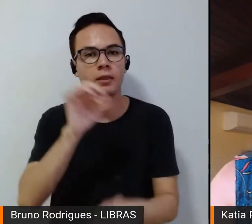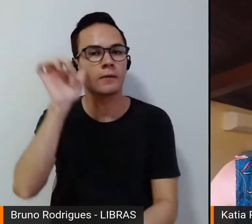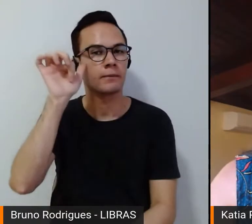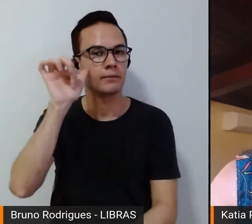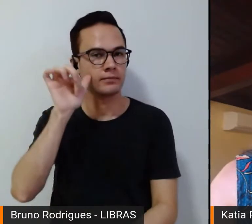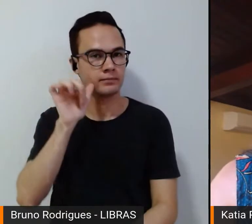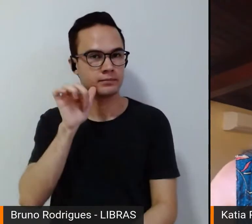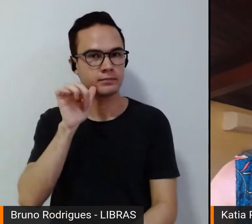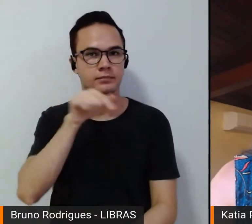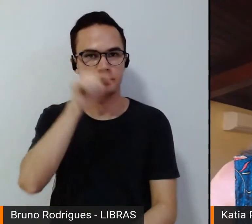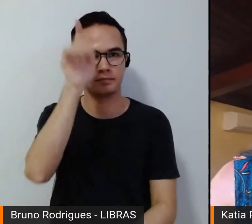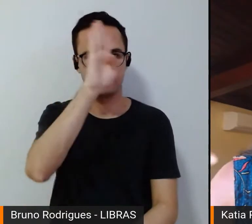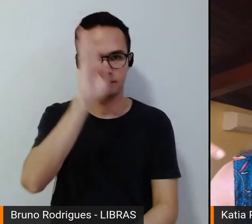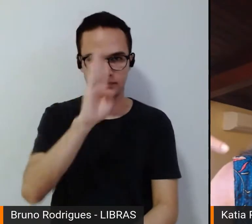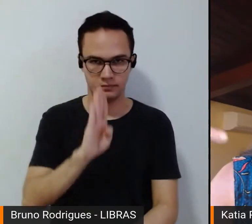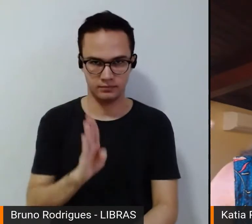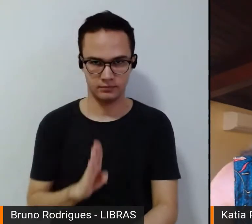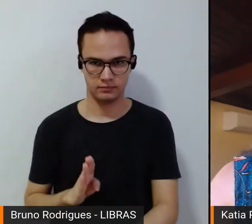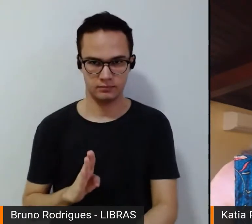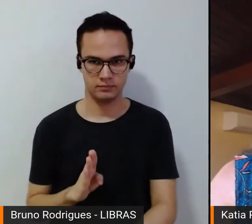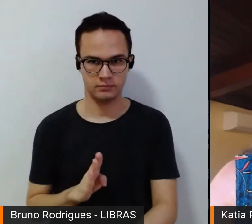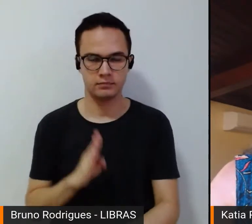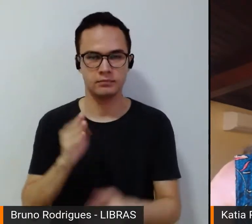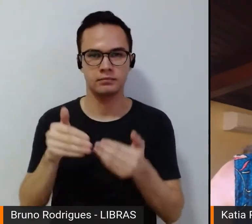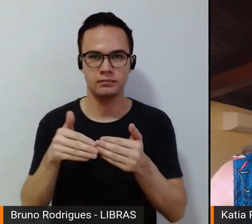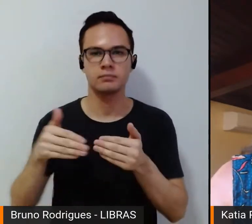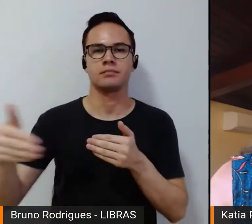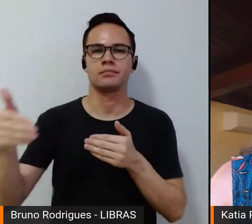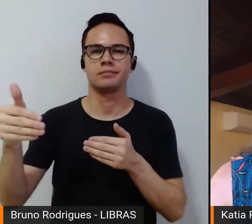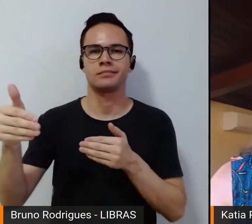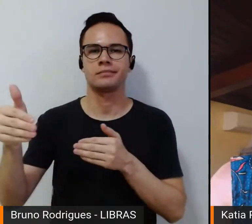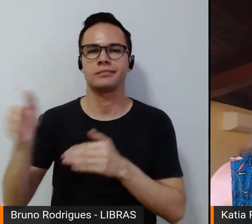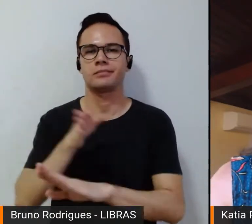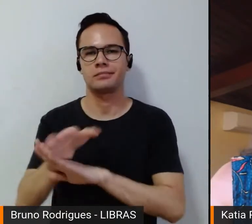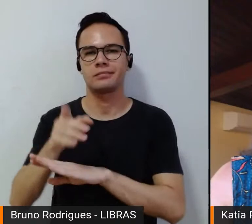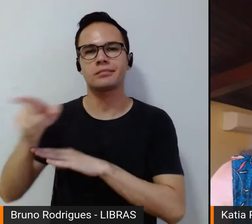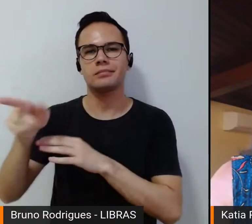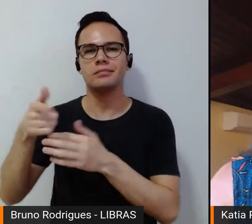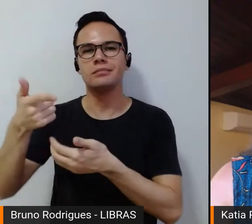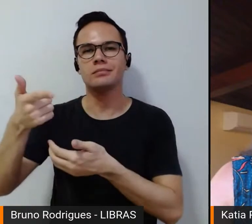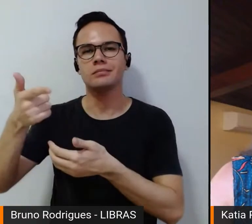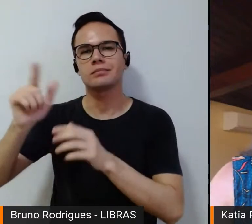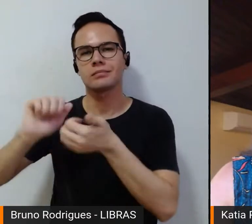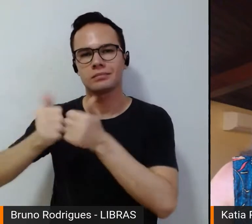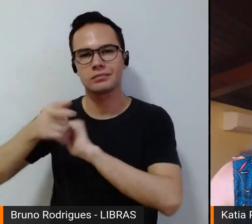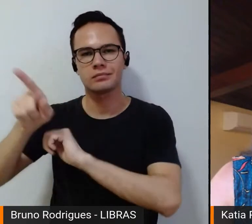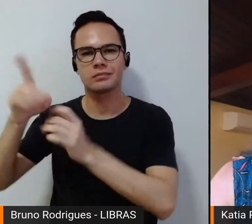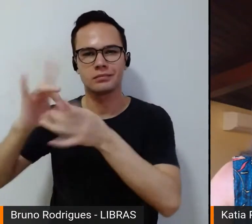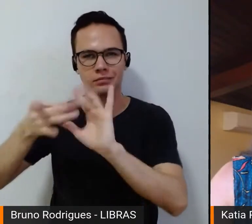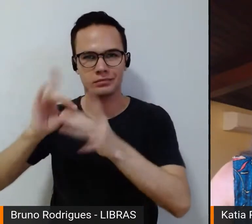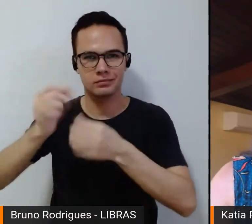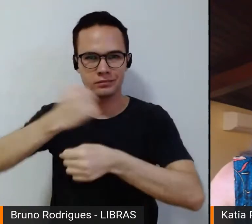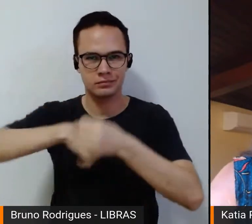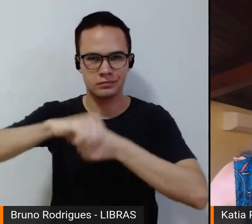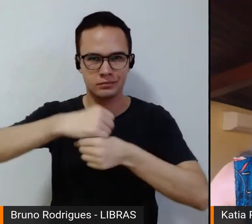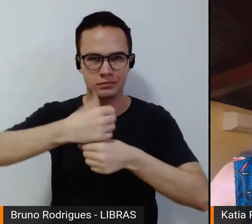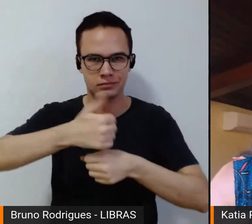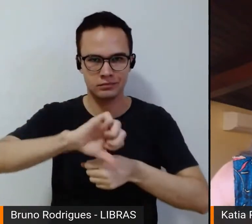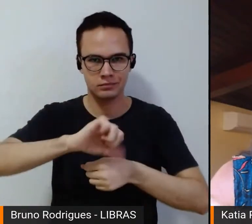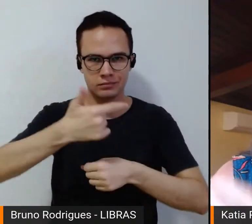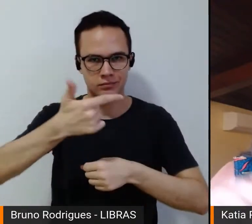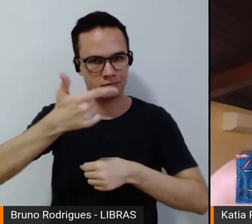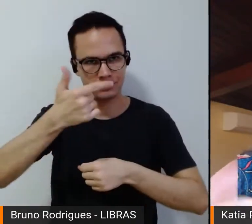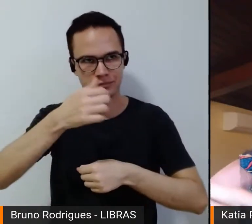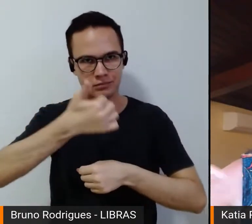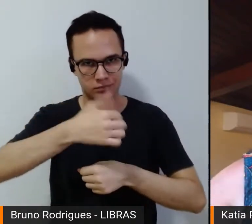brasileiras começarem a participar dos Jogos Olímpicos em 1932 com Maria Lenk